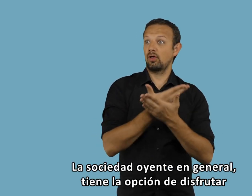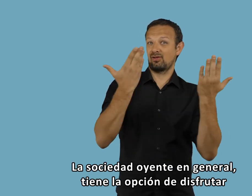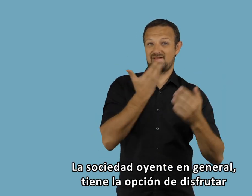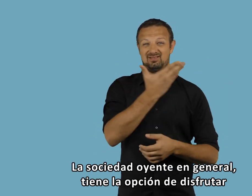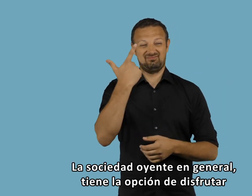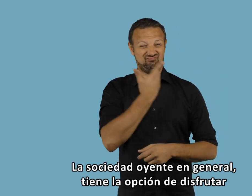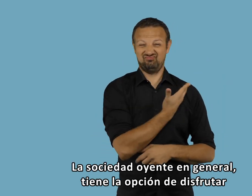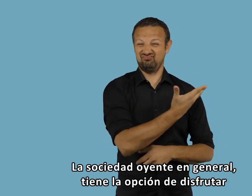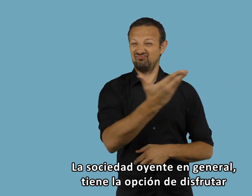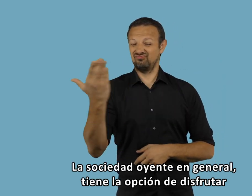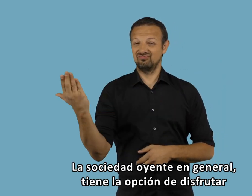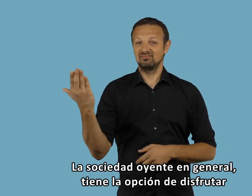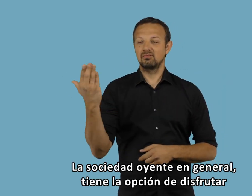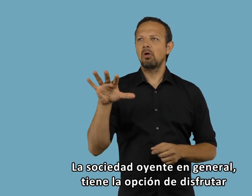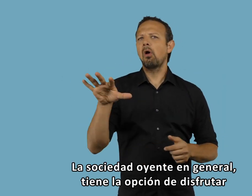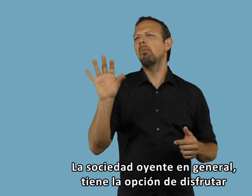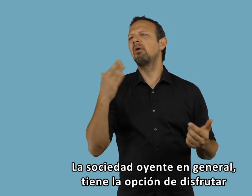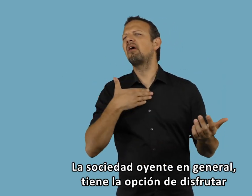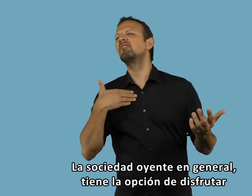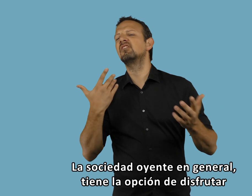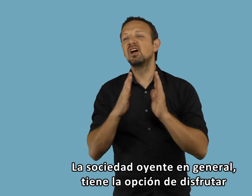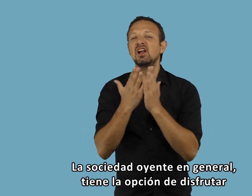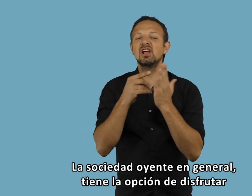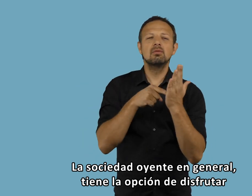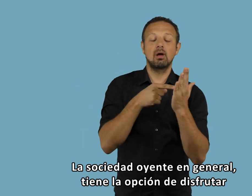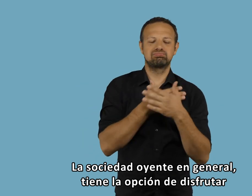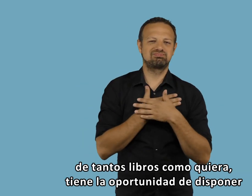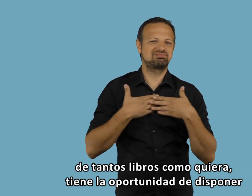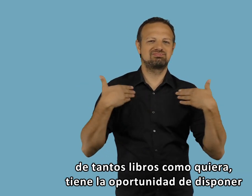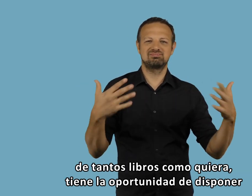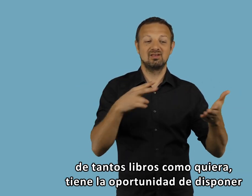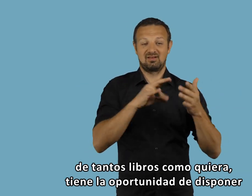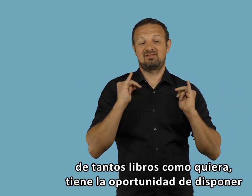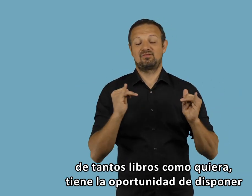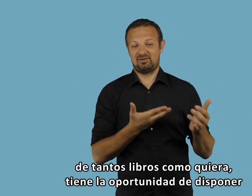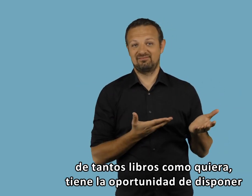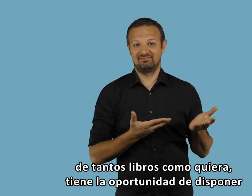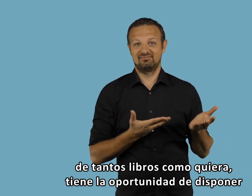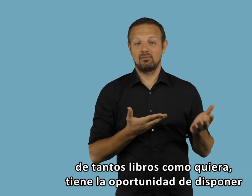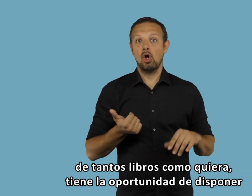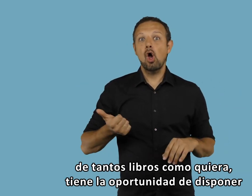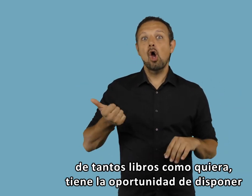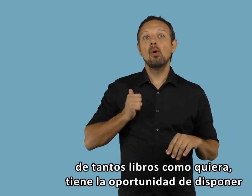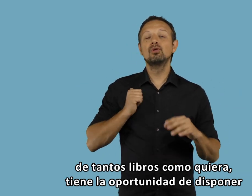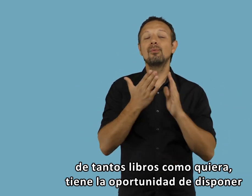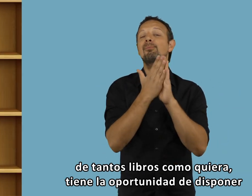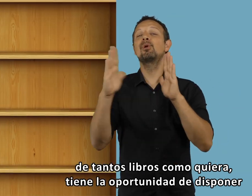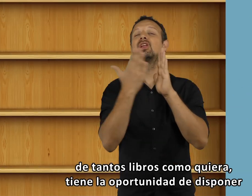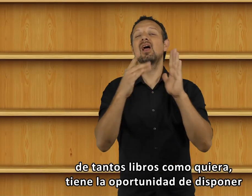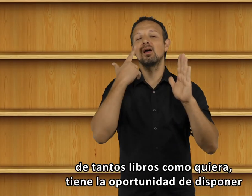general tiene la opción de disfrutar de tantos libros como quiera. Tiene la oportunidad de disponer de una biblioteca como